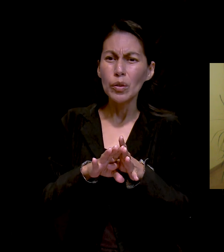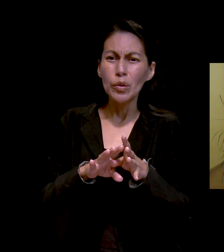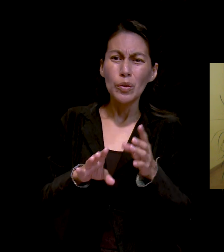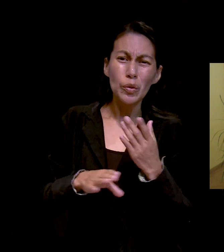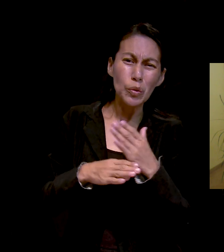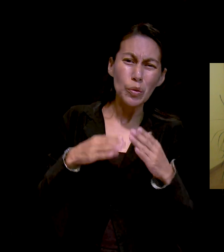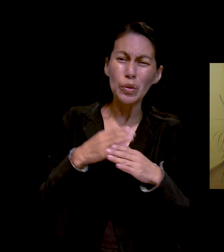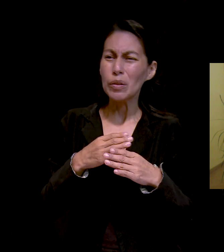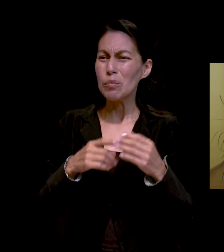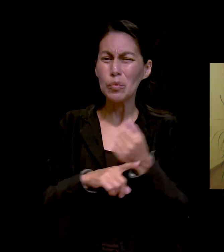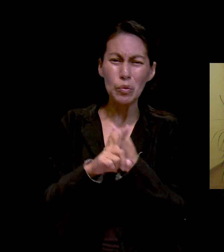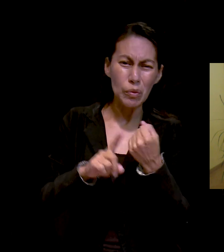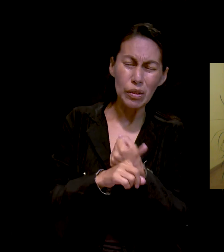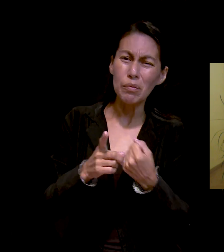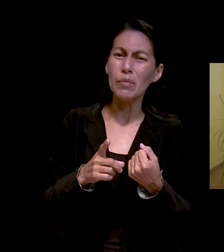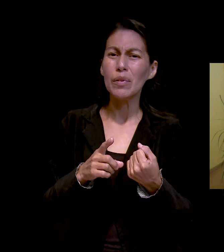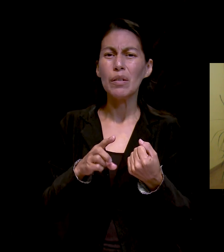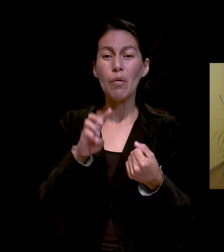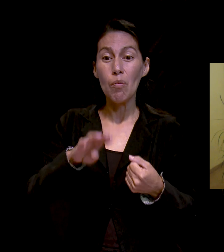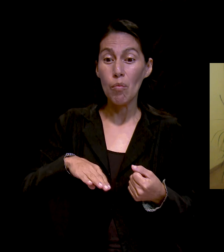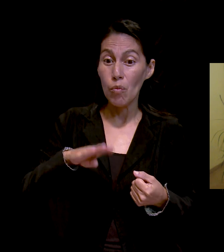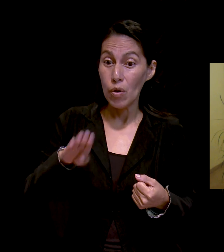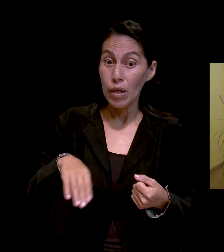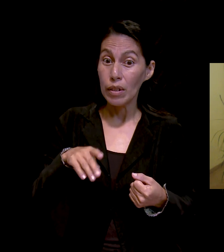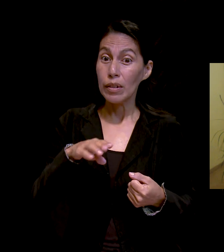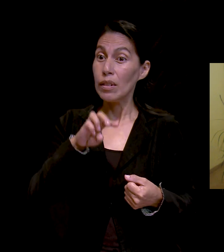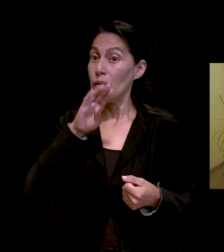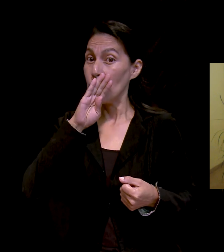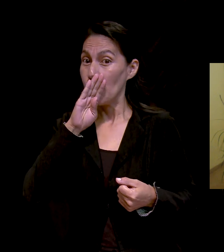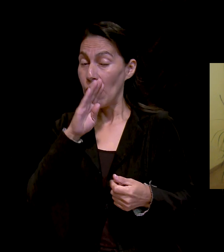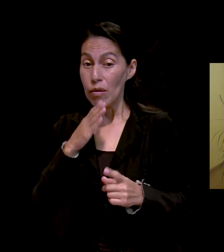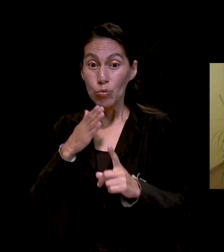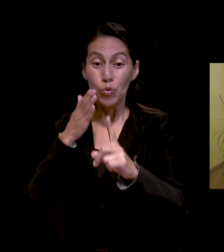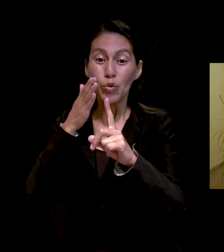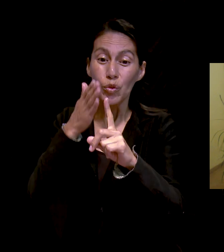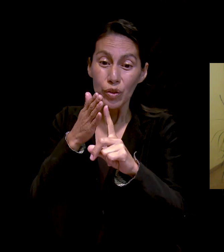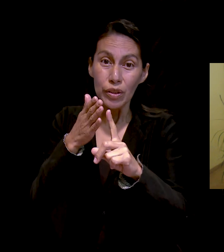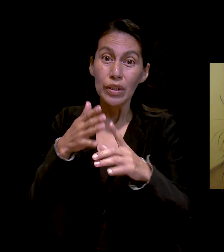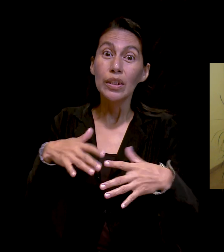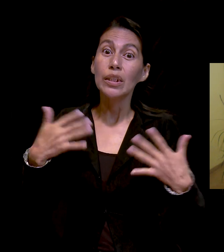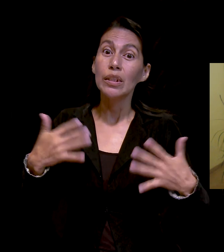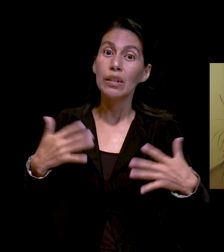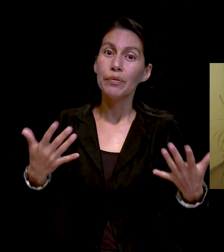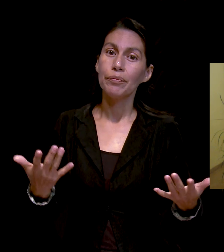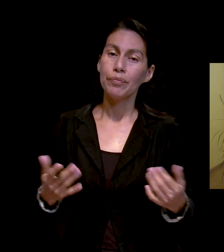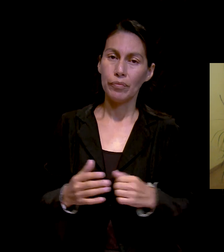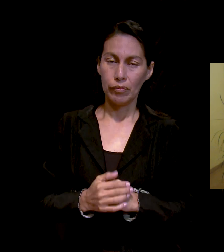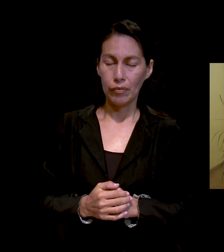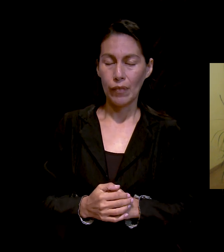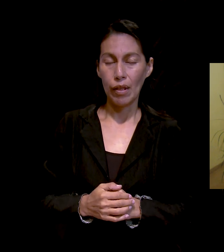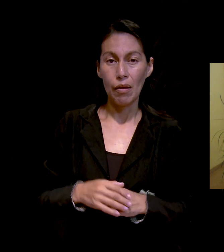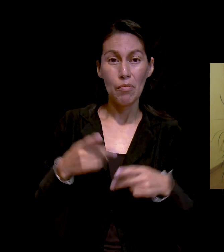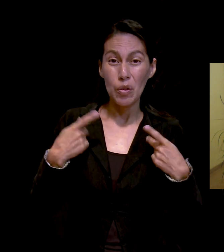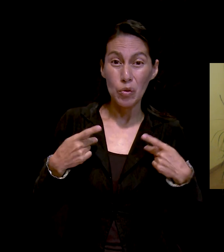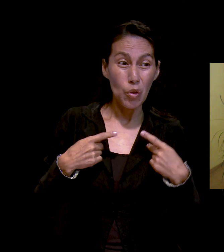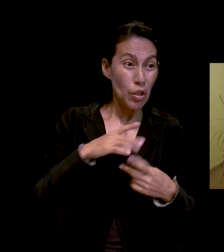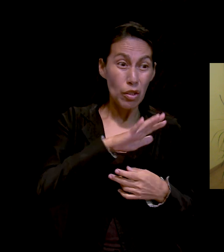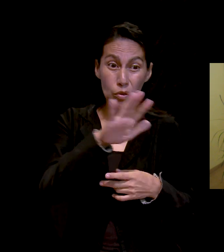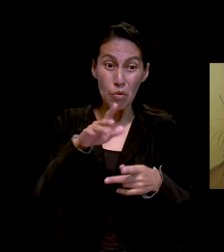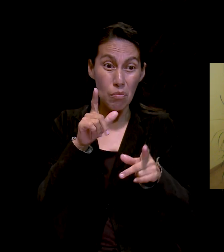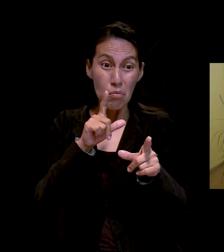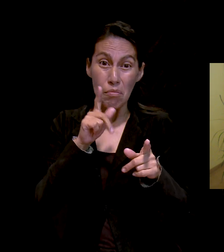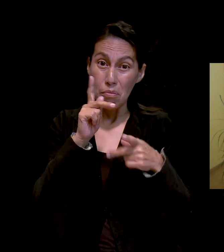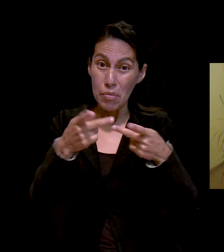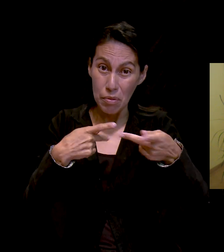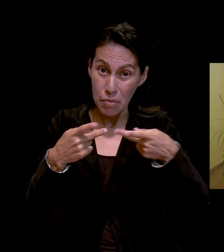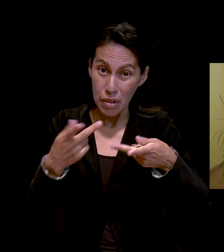como la muerte de una mamá, como accidentes en la familia. Nadie está preparado para esto.